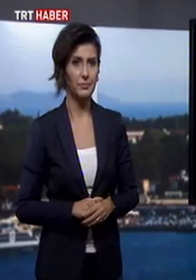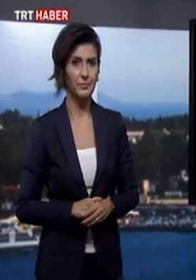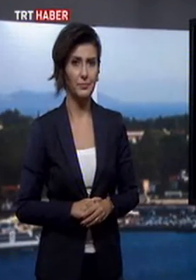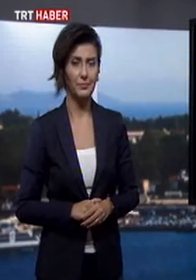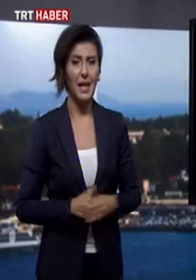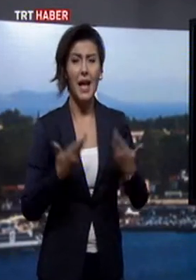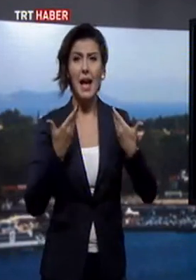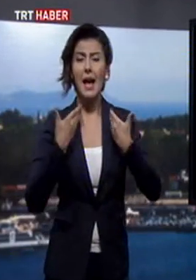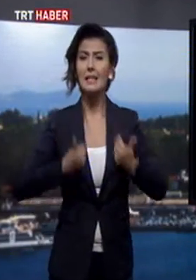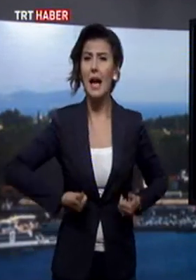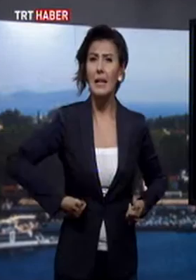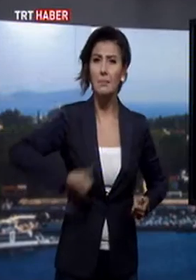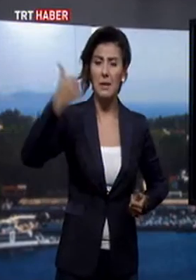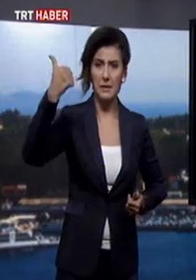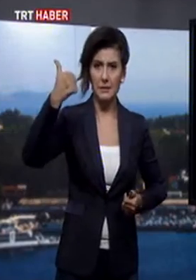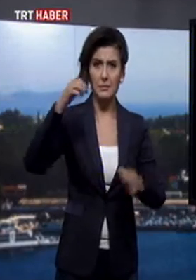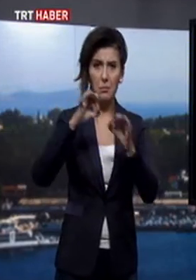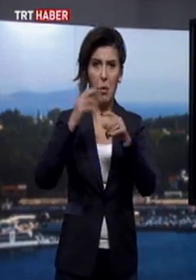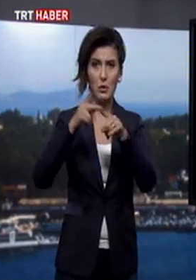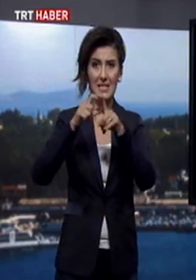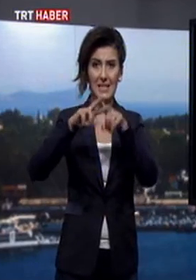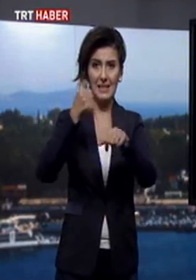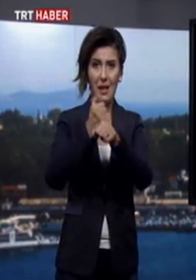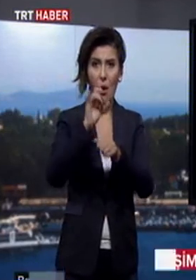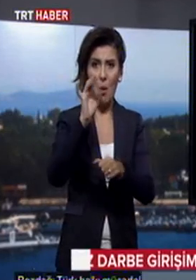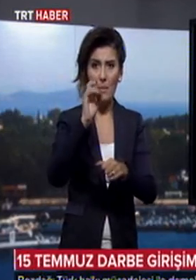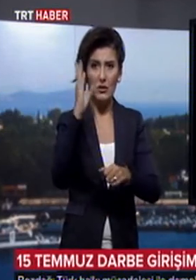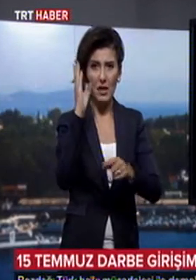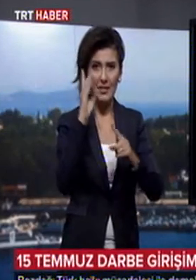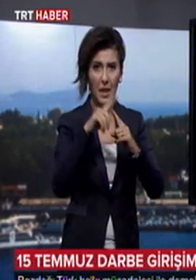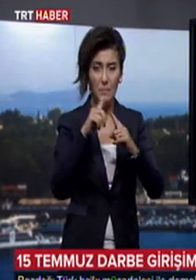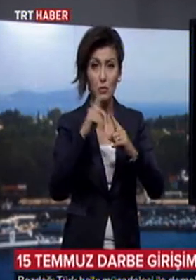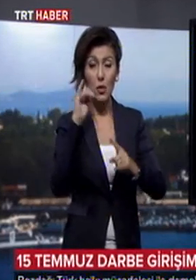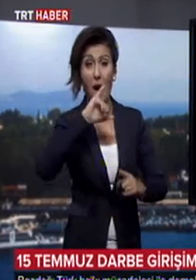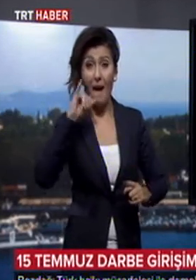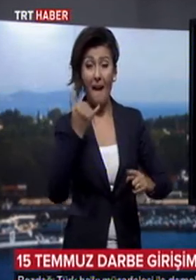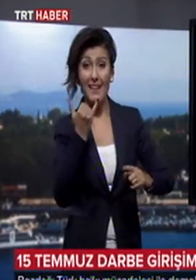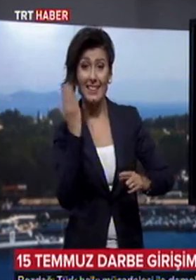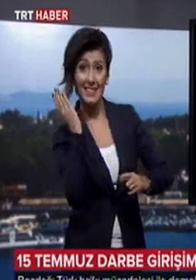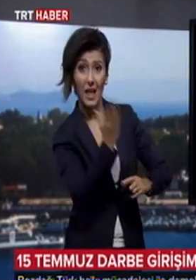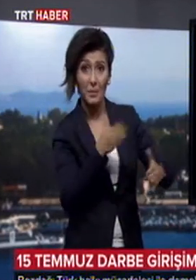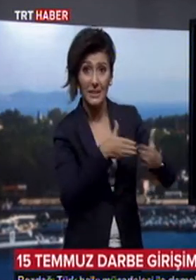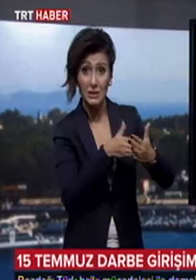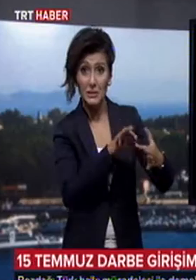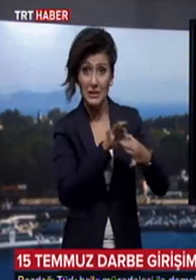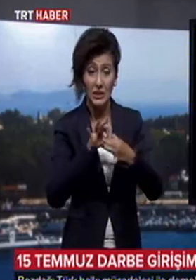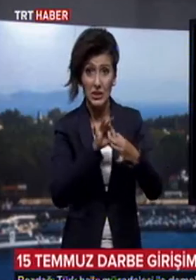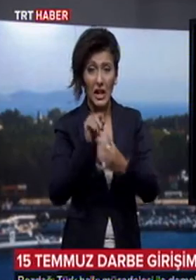Adalet Bakanı Bekir Bozdağ 15 Temmuz hain darbe girişimiyle ilgili sosyal paylaşım sitesi Twitter